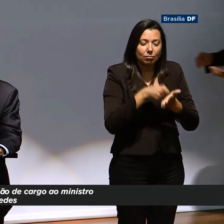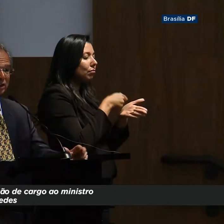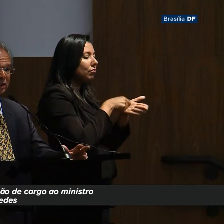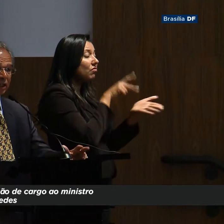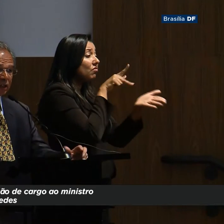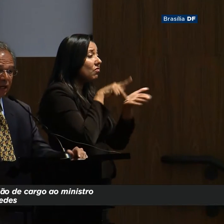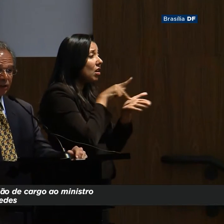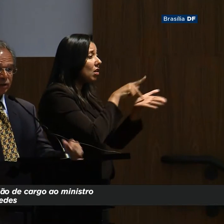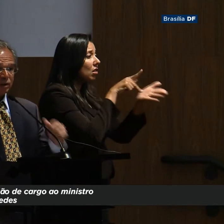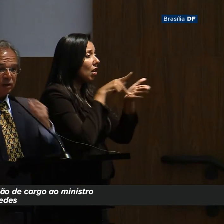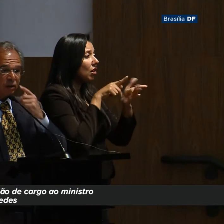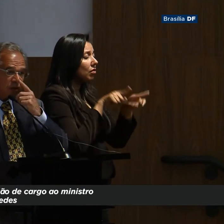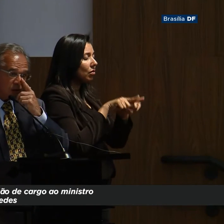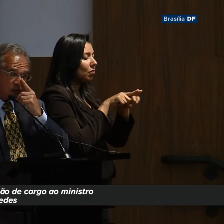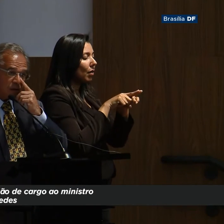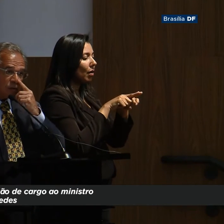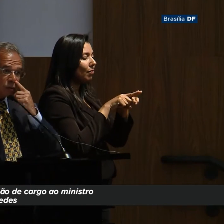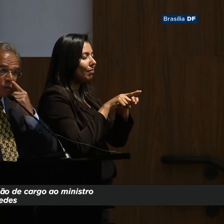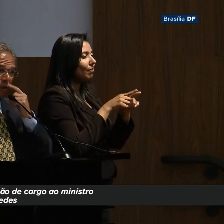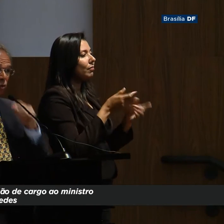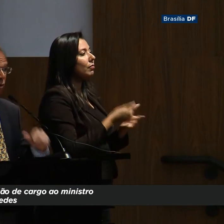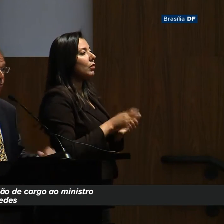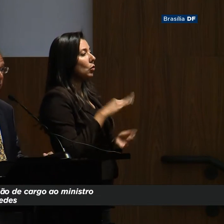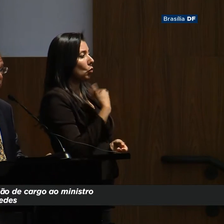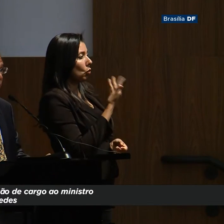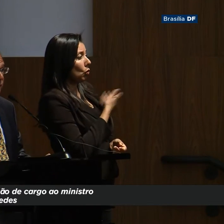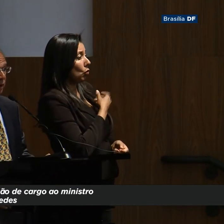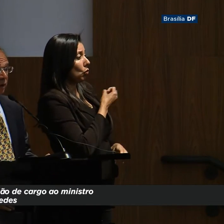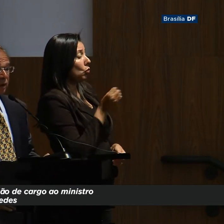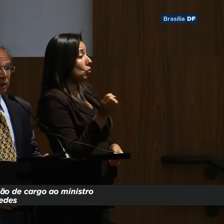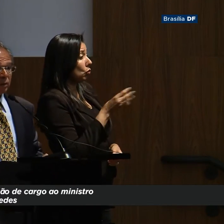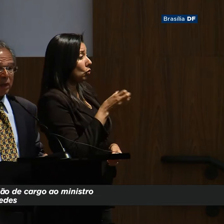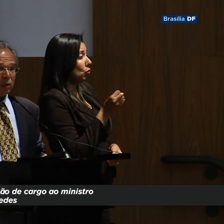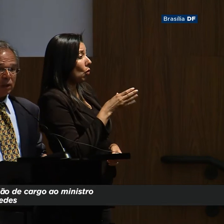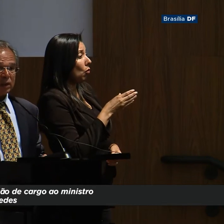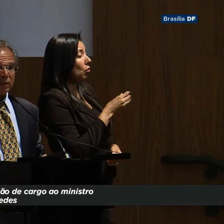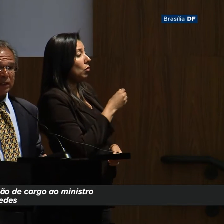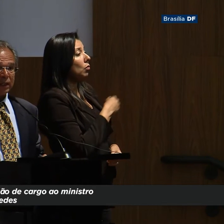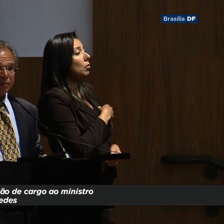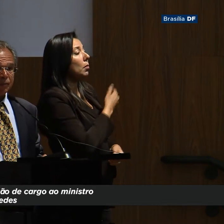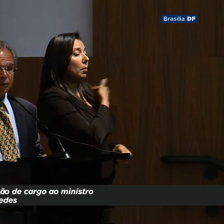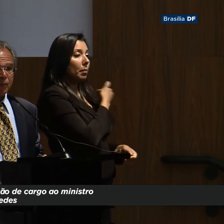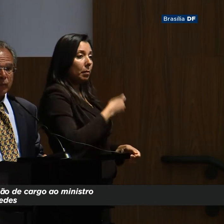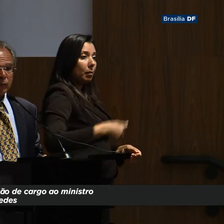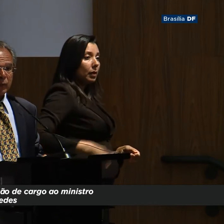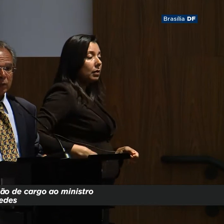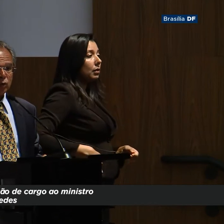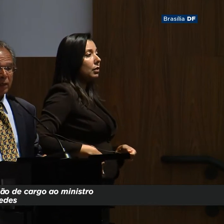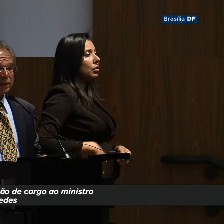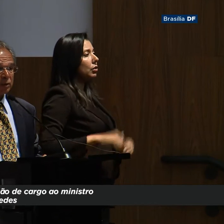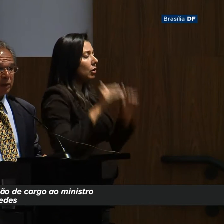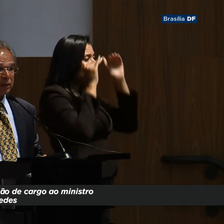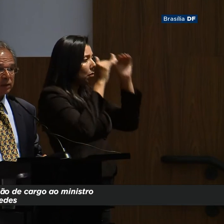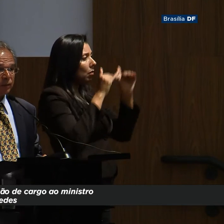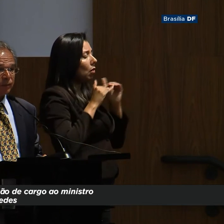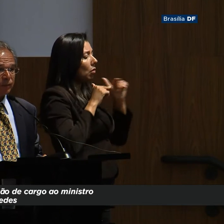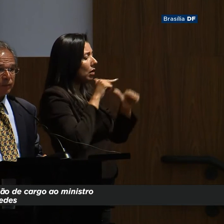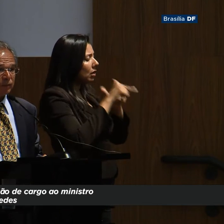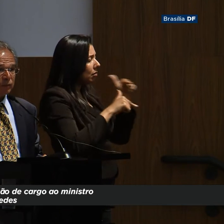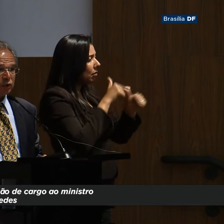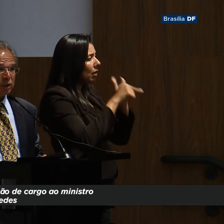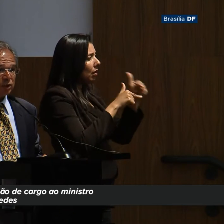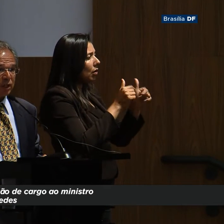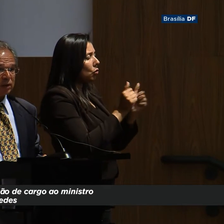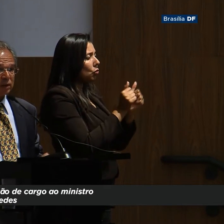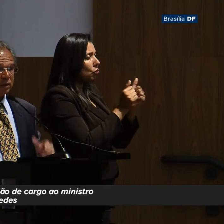sinceridade e integridade do nosso novo presidente. É uma honra trabalhar sob essa inspiração